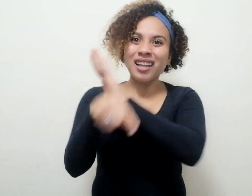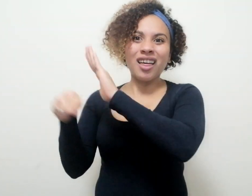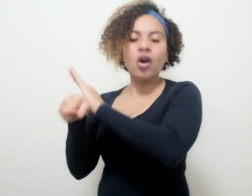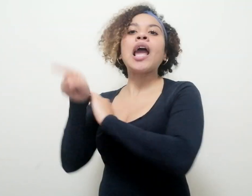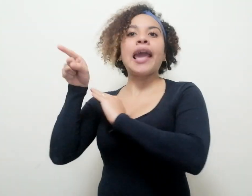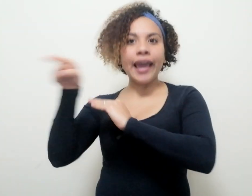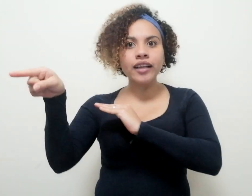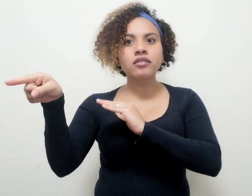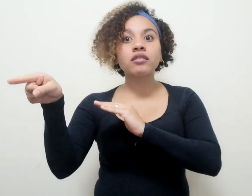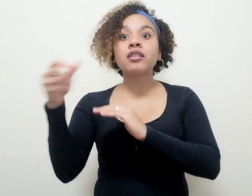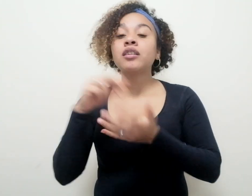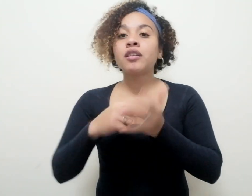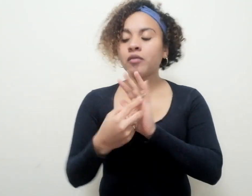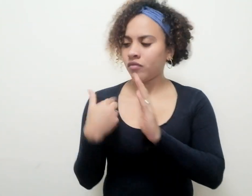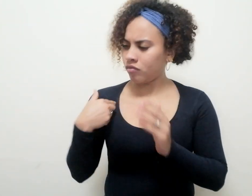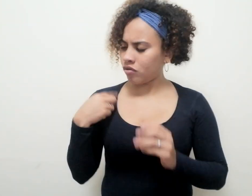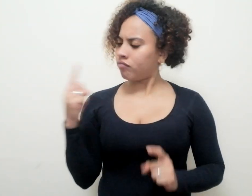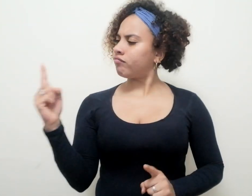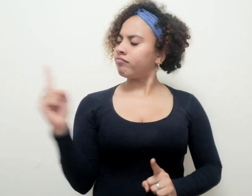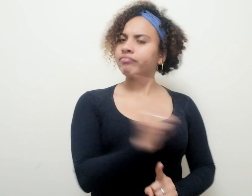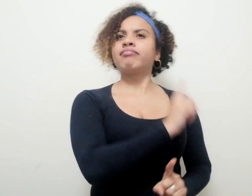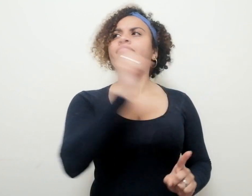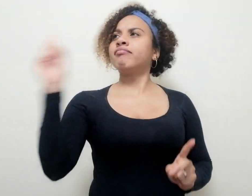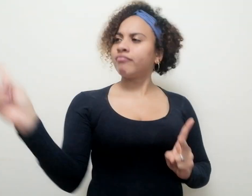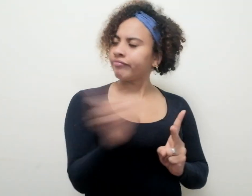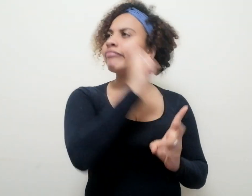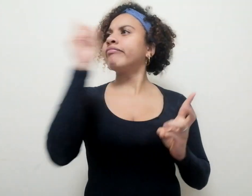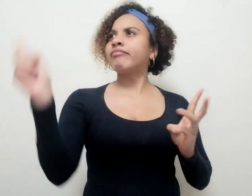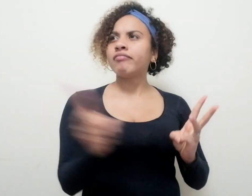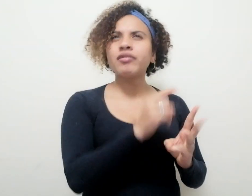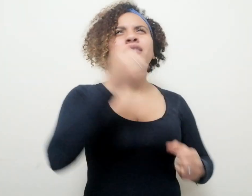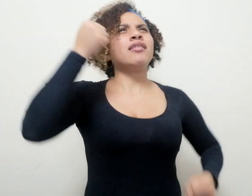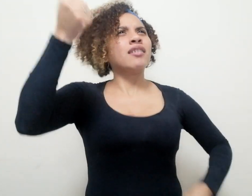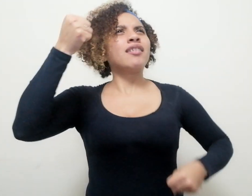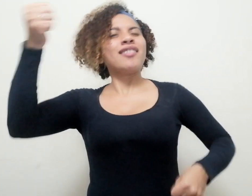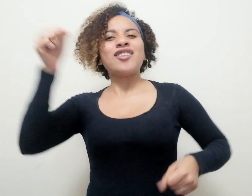Pasaron delante de mí como lo harían viejos restos de la antigua Roma.